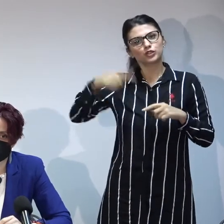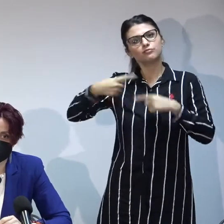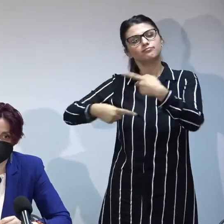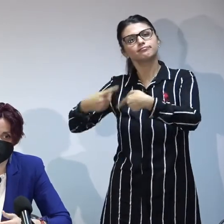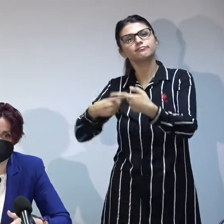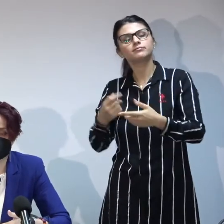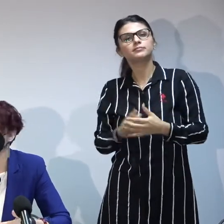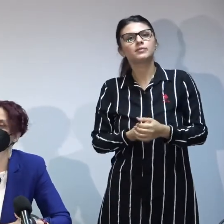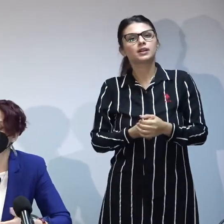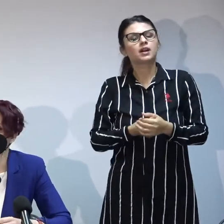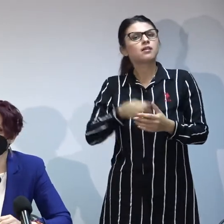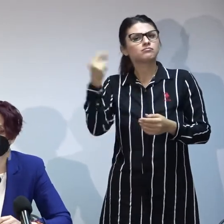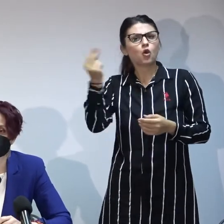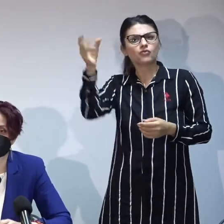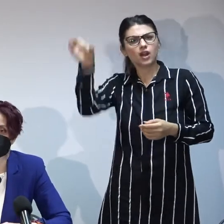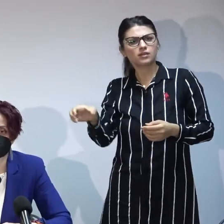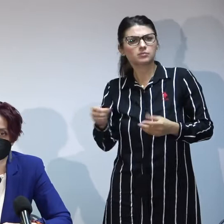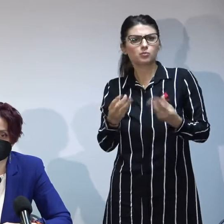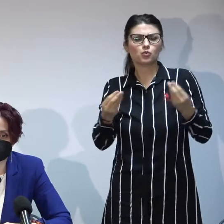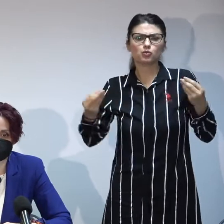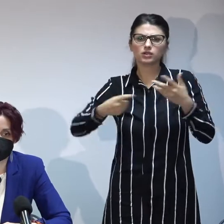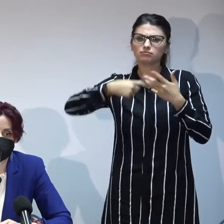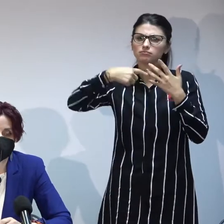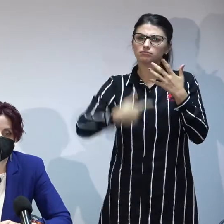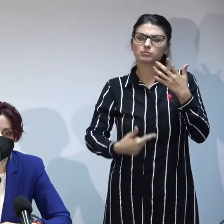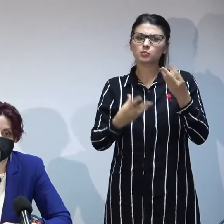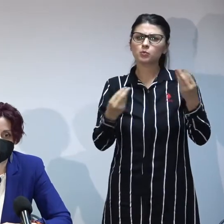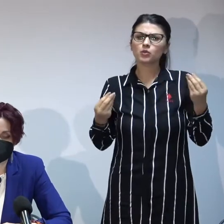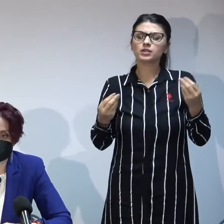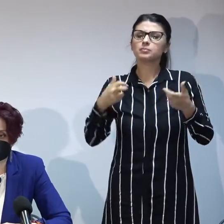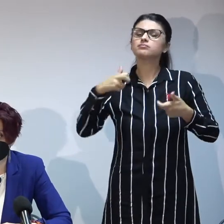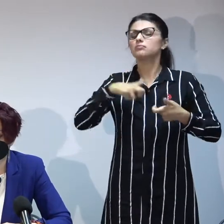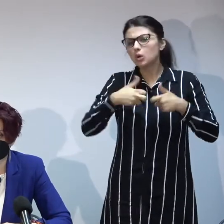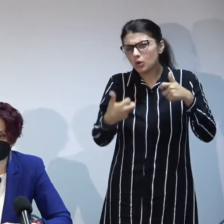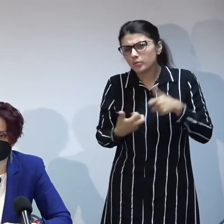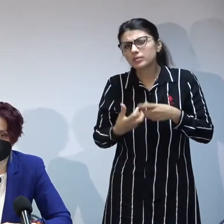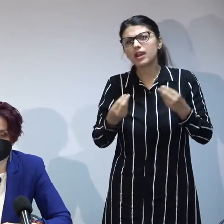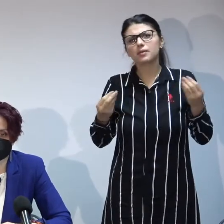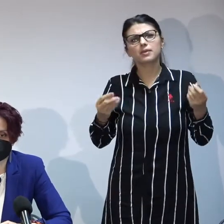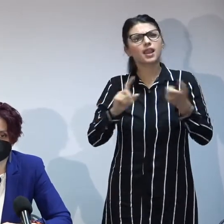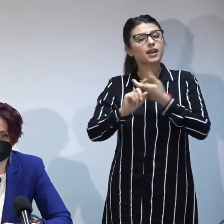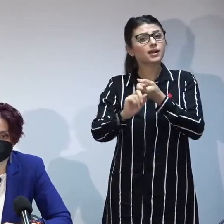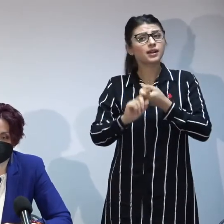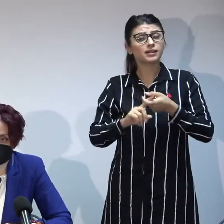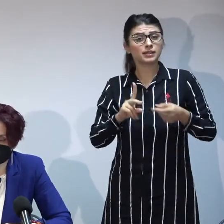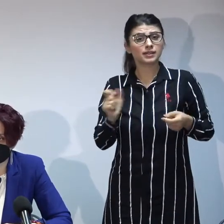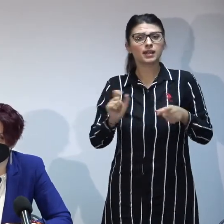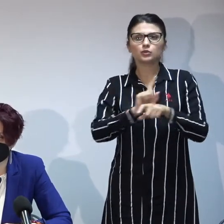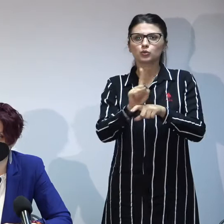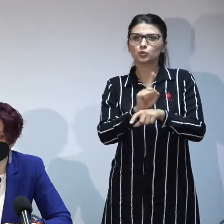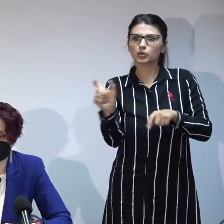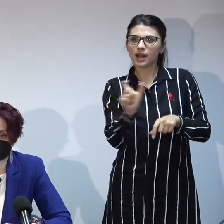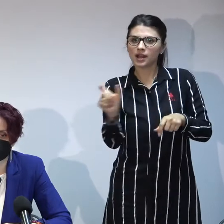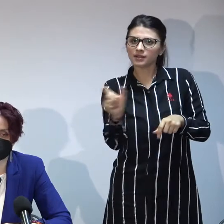adopția a suscitat nenumărate dezbateri, probleme legate de durata